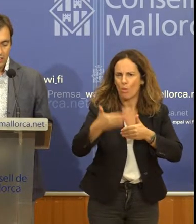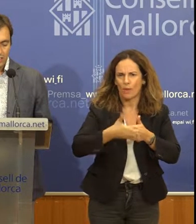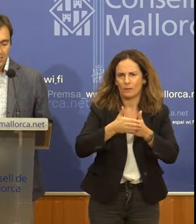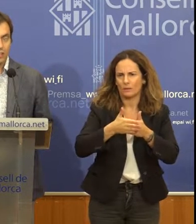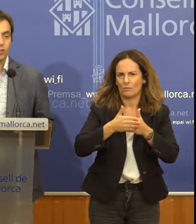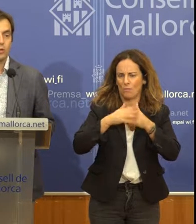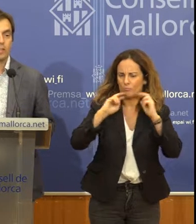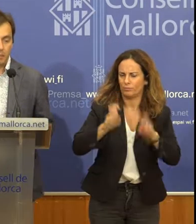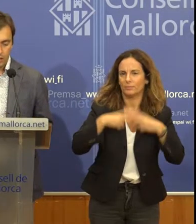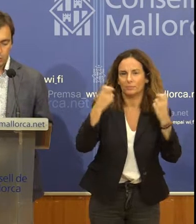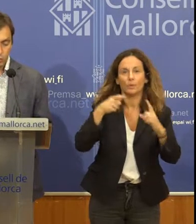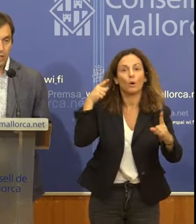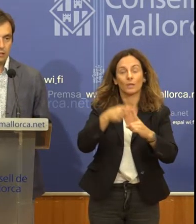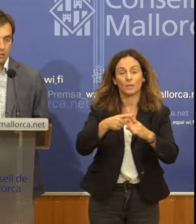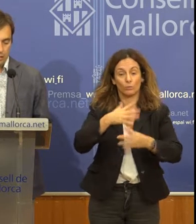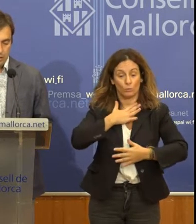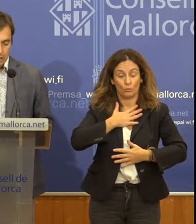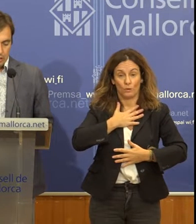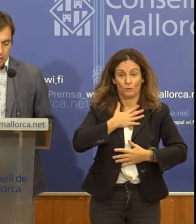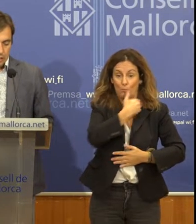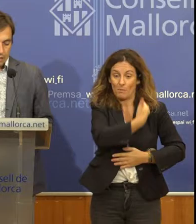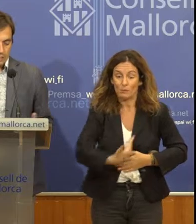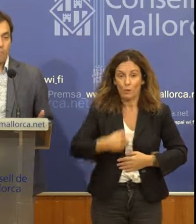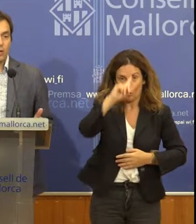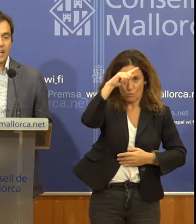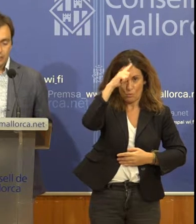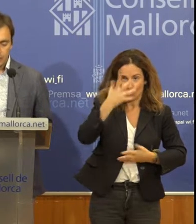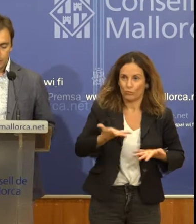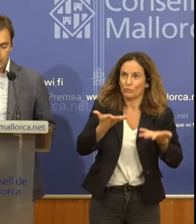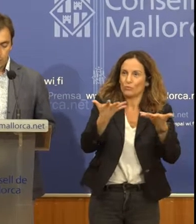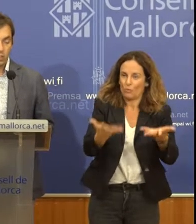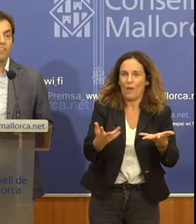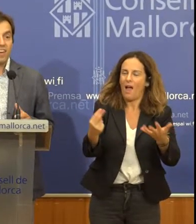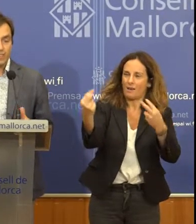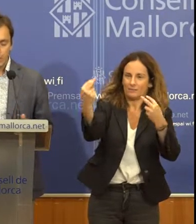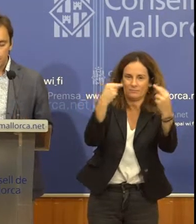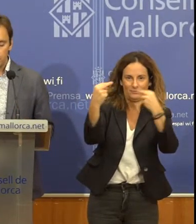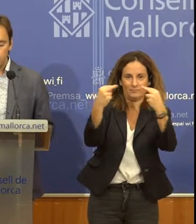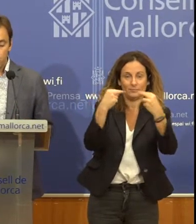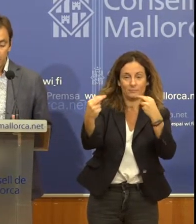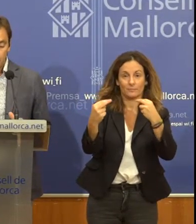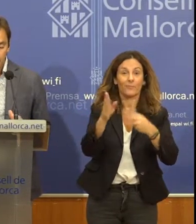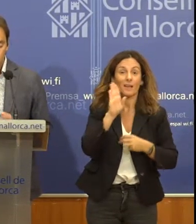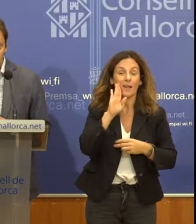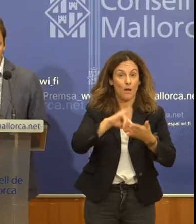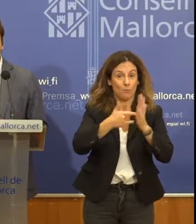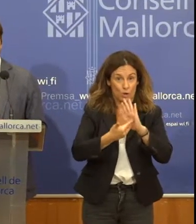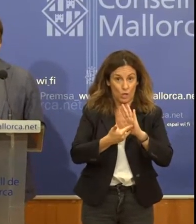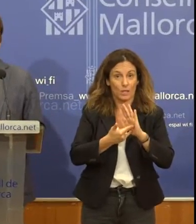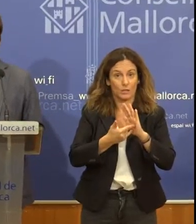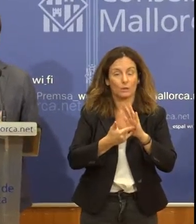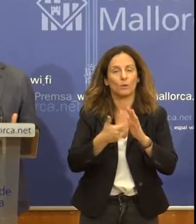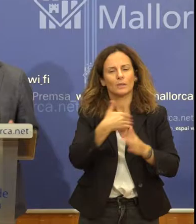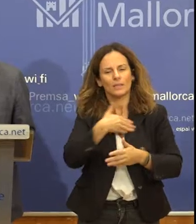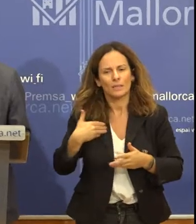conèixer el nostre patrimoni cultural. Amb aquest projecte volem fer visible un patrimoni cultural